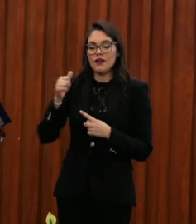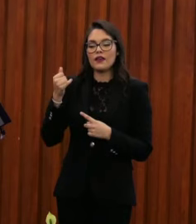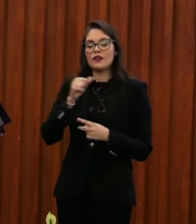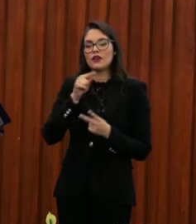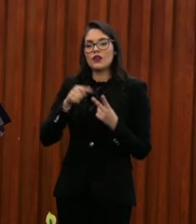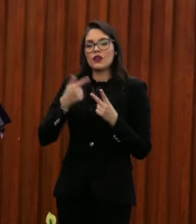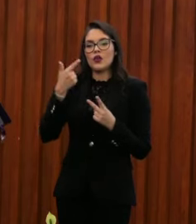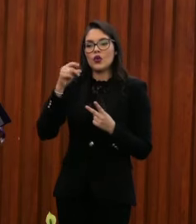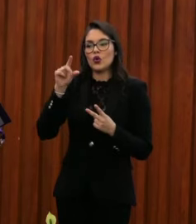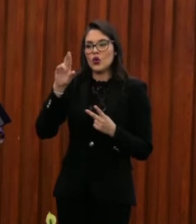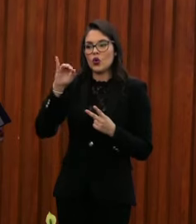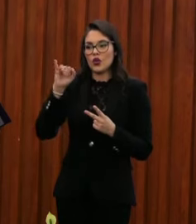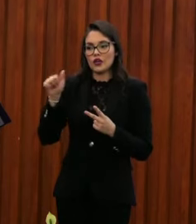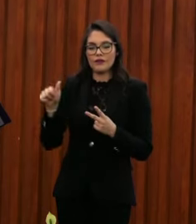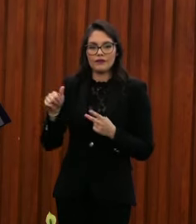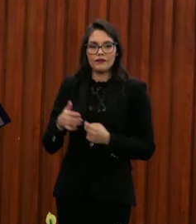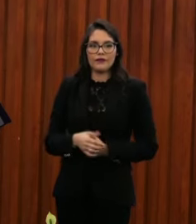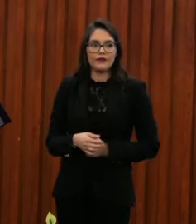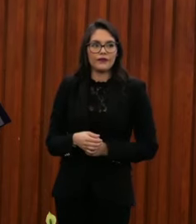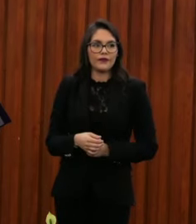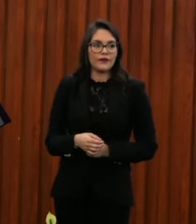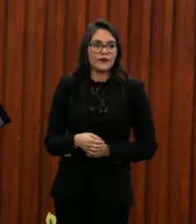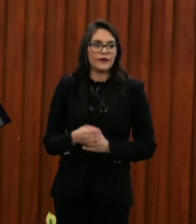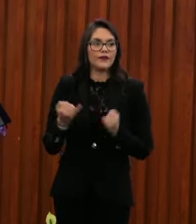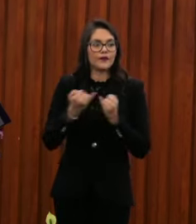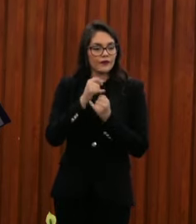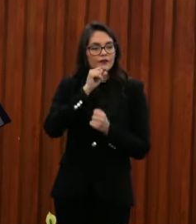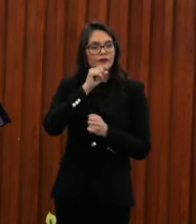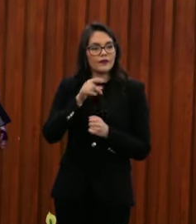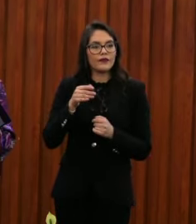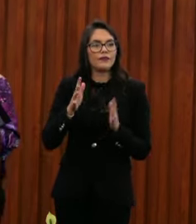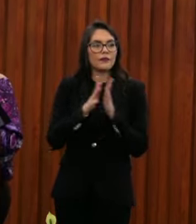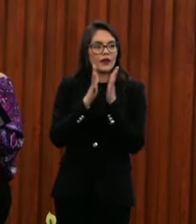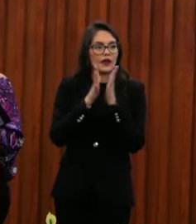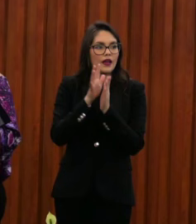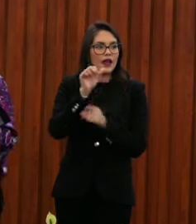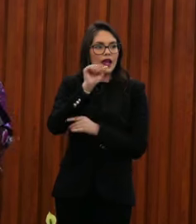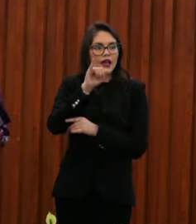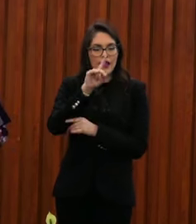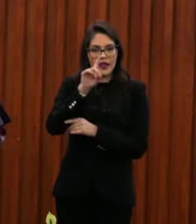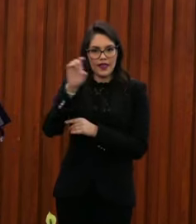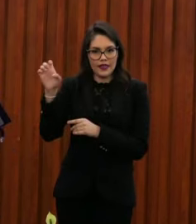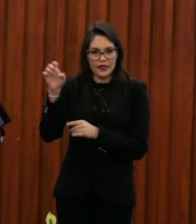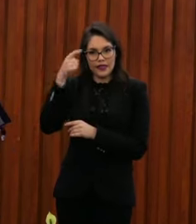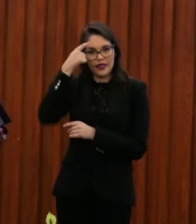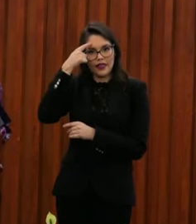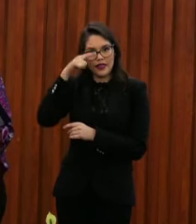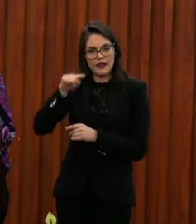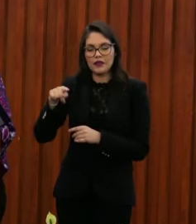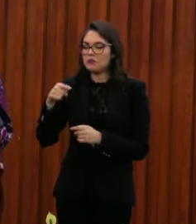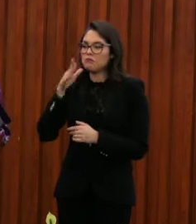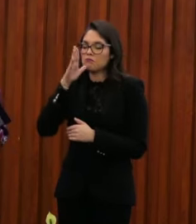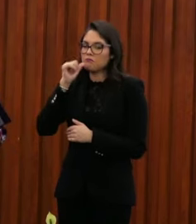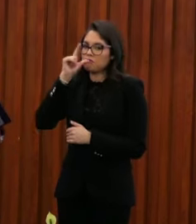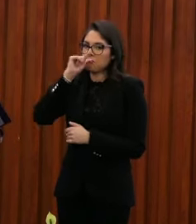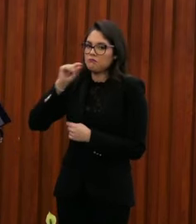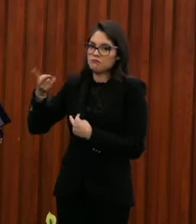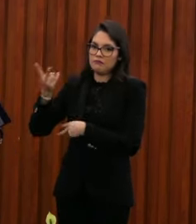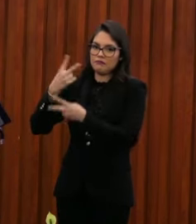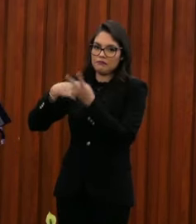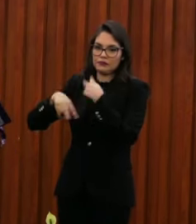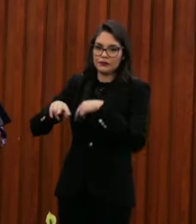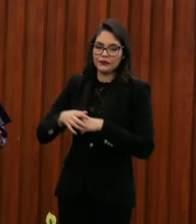y también, ya se mencionó, participó Aide García de Católicas por el derecho a decidir, quien no pudo estar con nosotros. El jurado